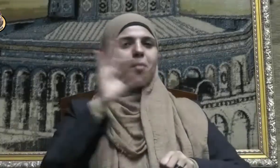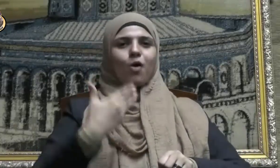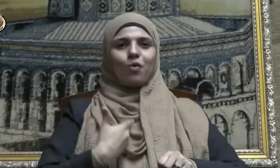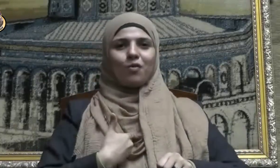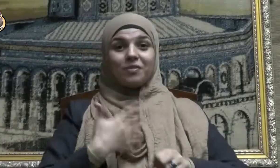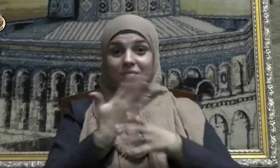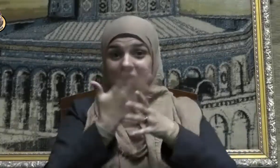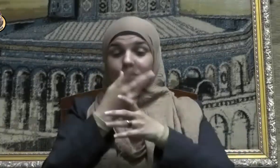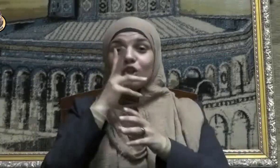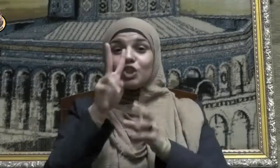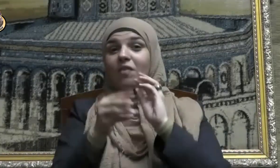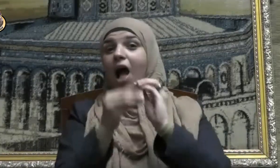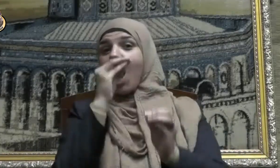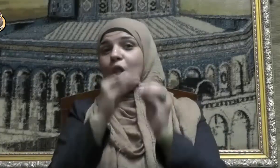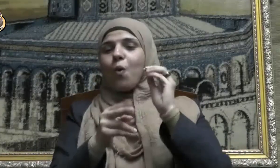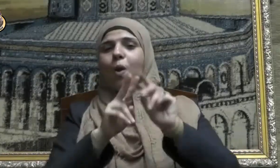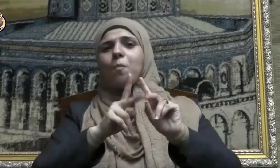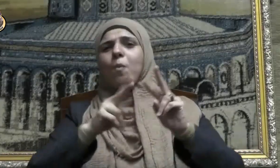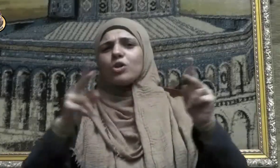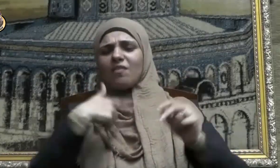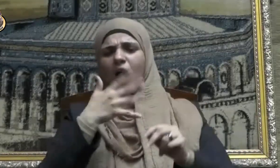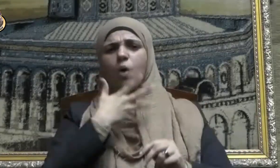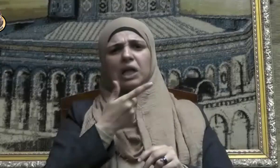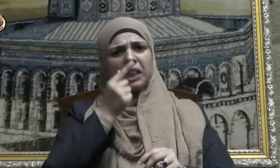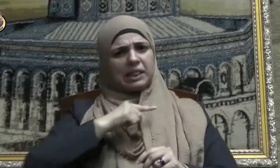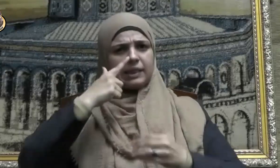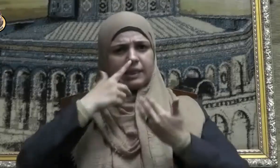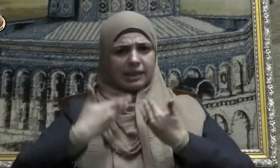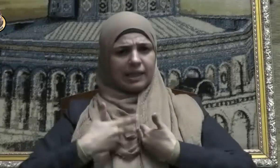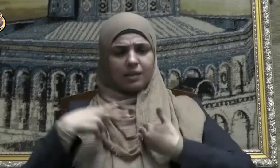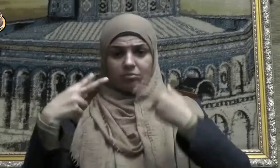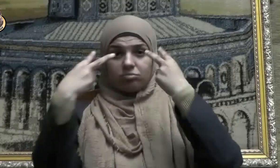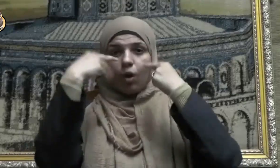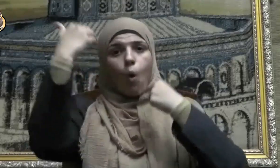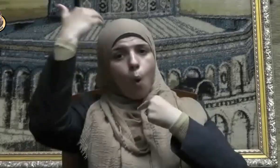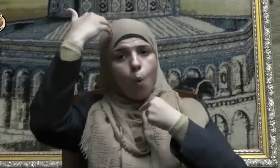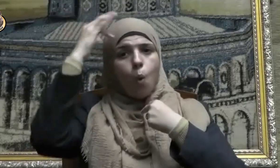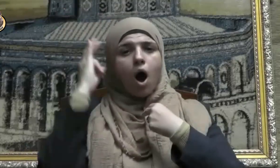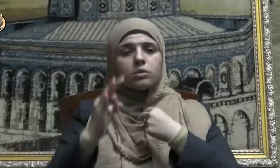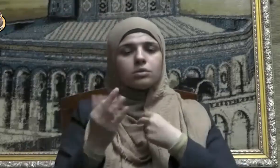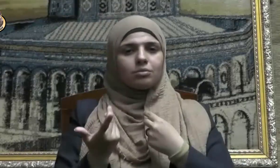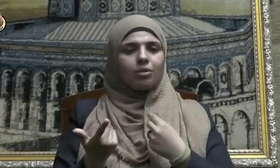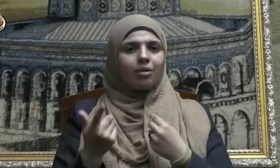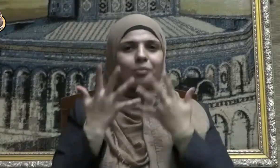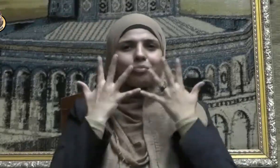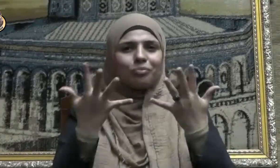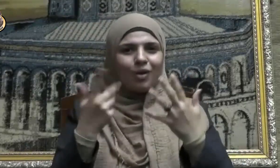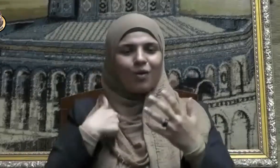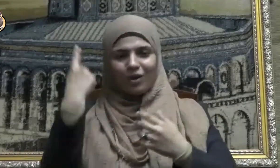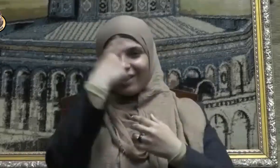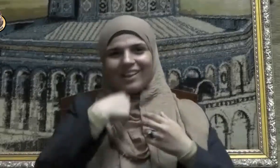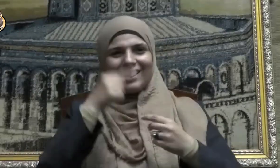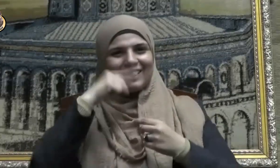ألوان شتى من التدين الشكلي والتدين السياسي فينسبون الإيمان